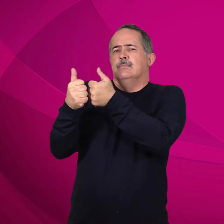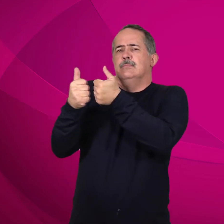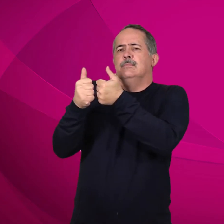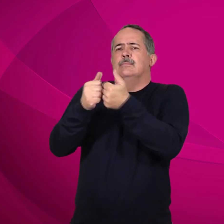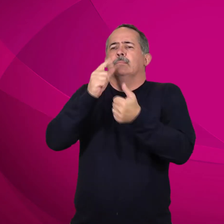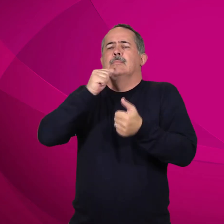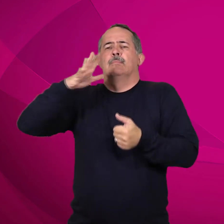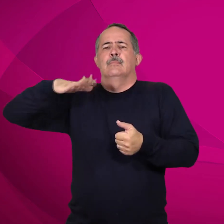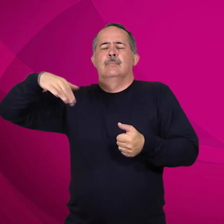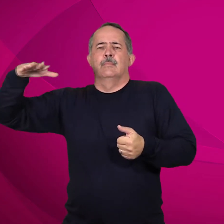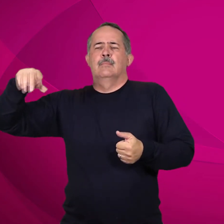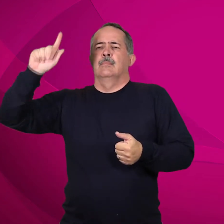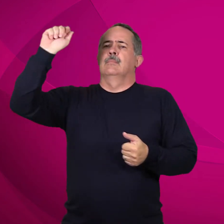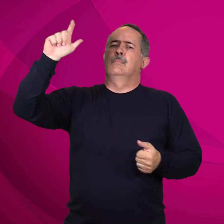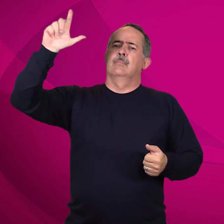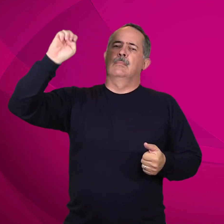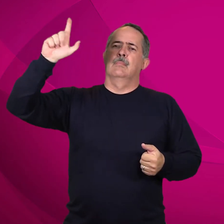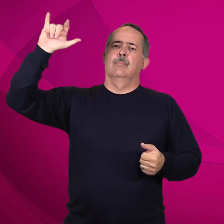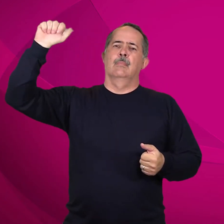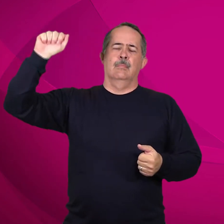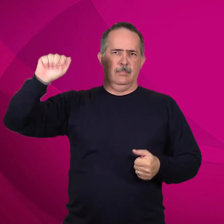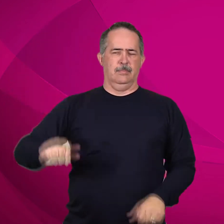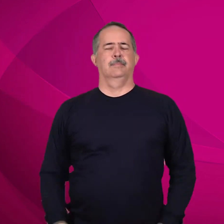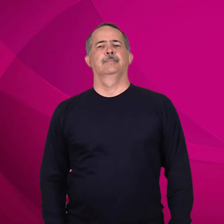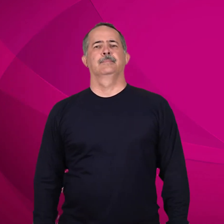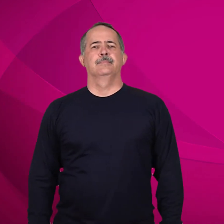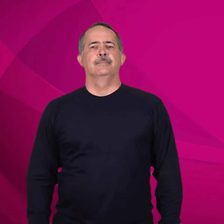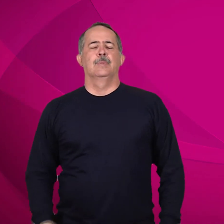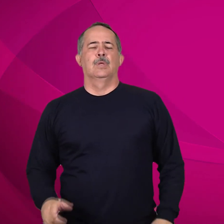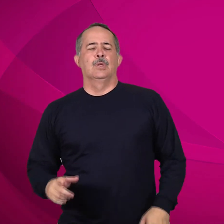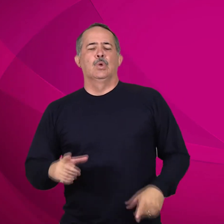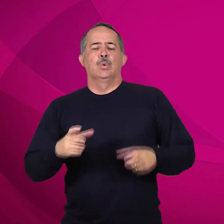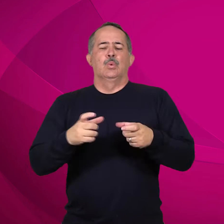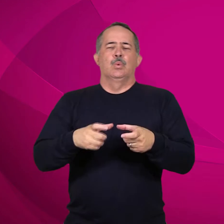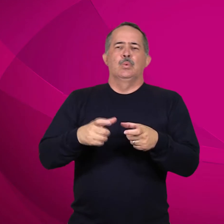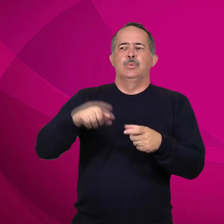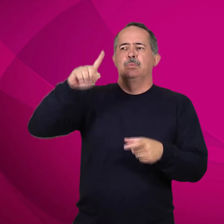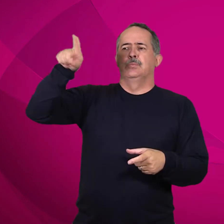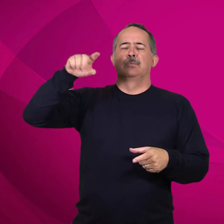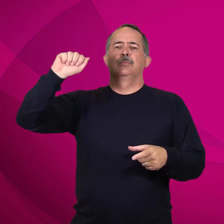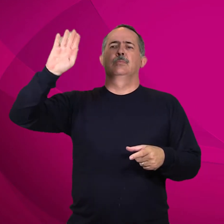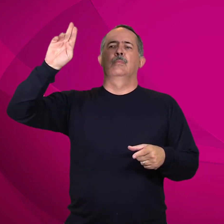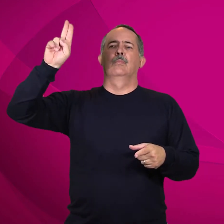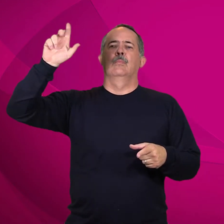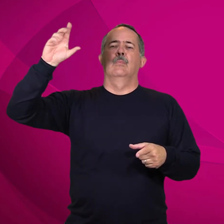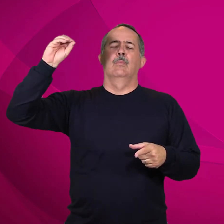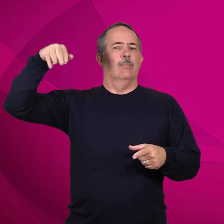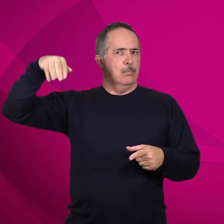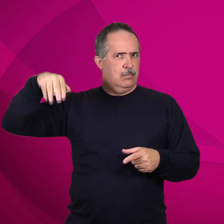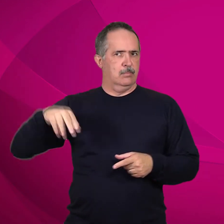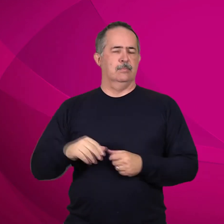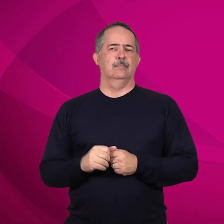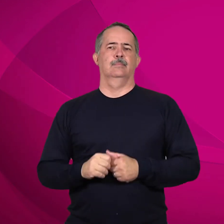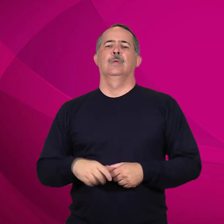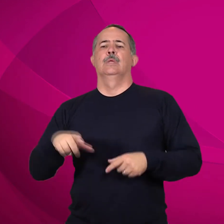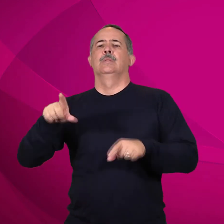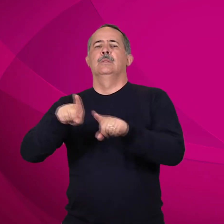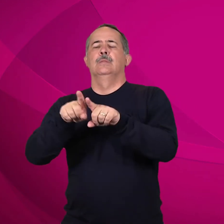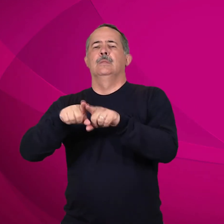beiras do mar da Galiléia, no território de Zabulon e Neftali, para se cumprir o que